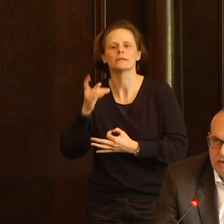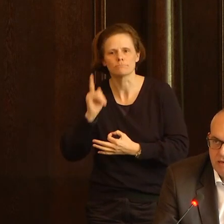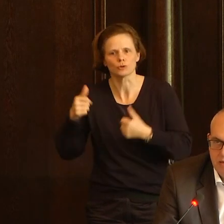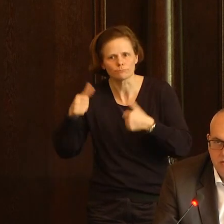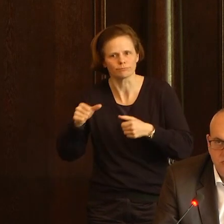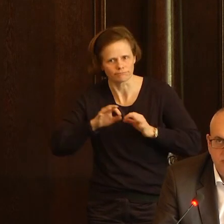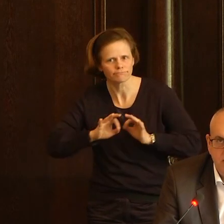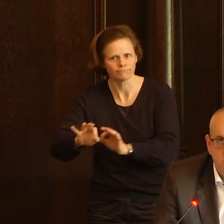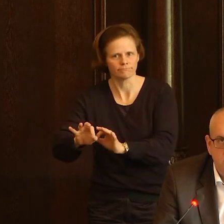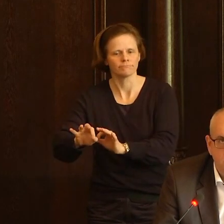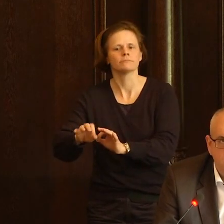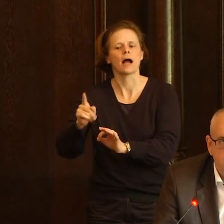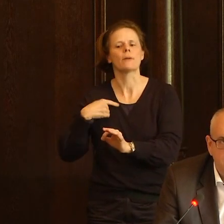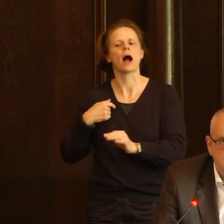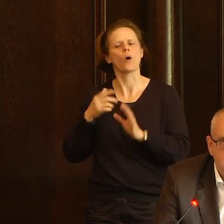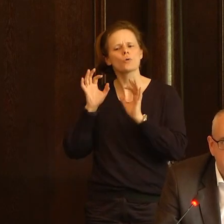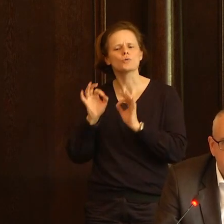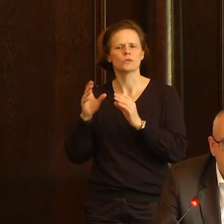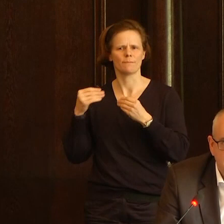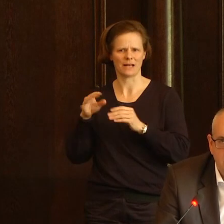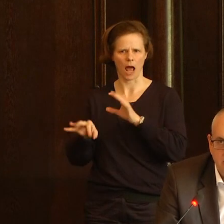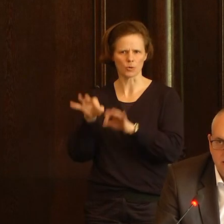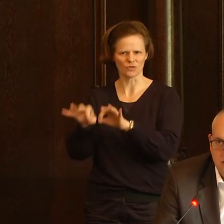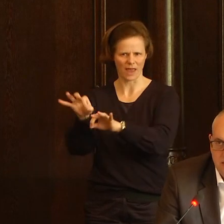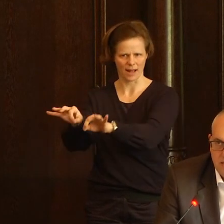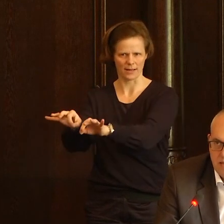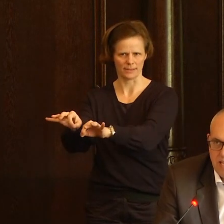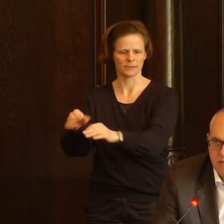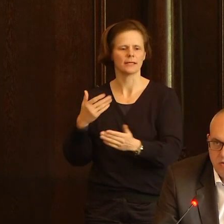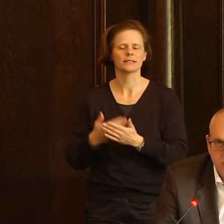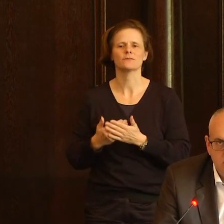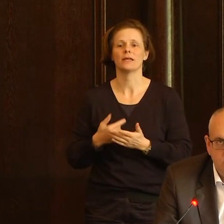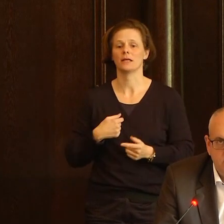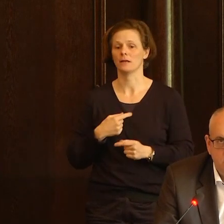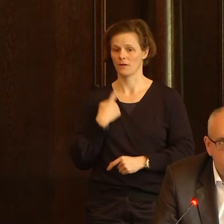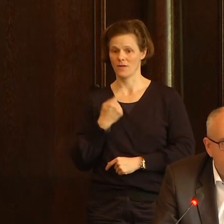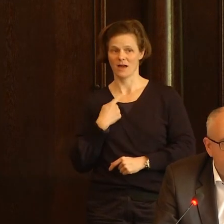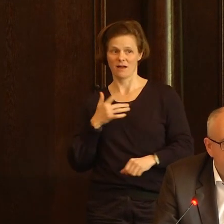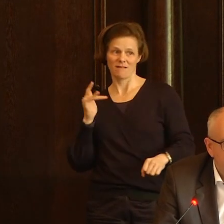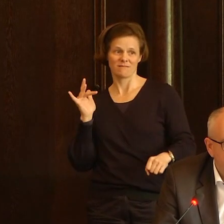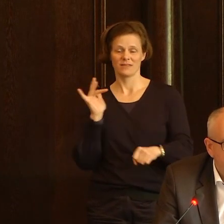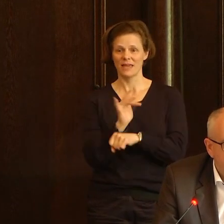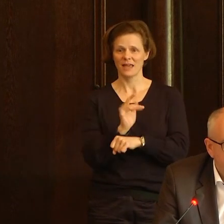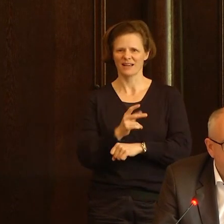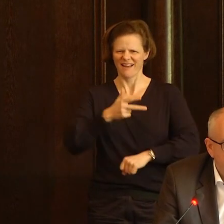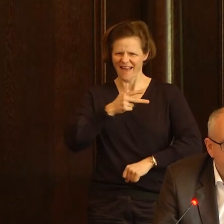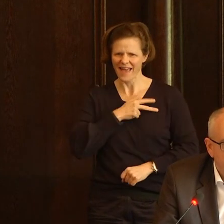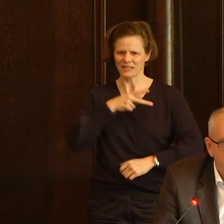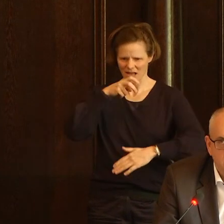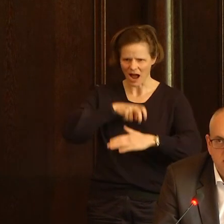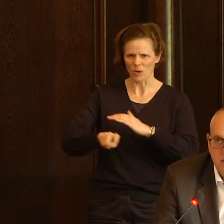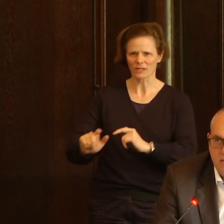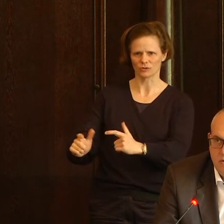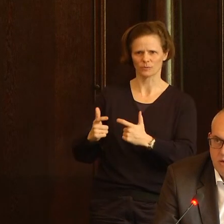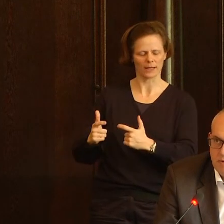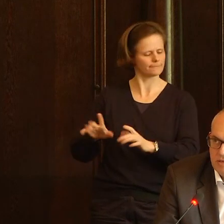die milderen Mittel zu wählen. Deshalb haben wir uns gegen eine generelle, echte Ausgangssperre ausgesprochen, schon von Beginn